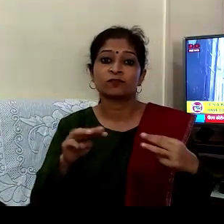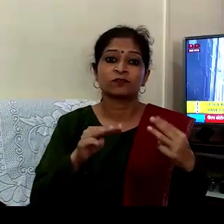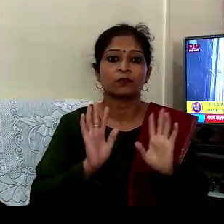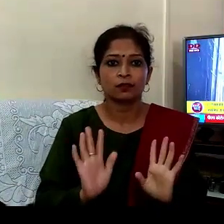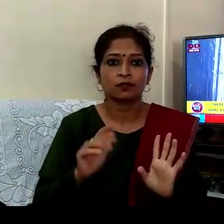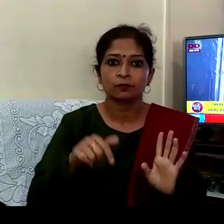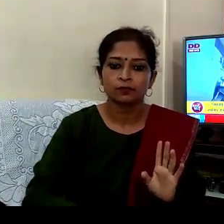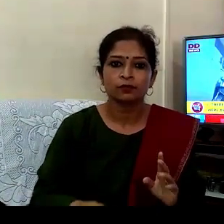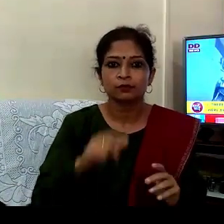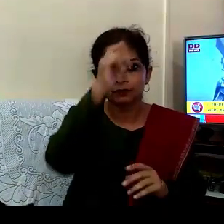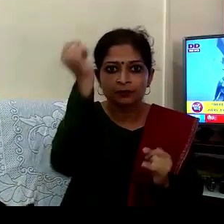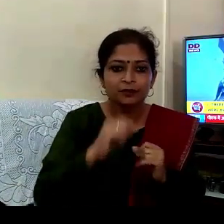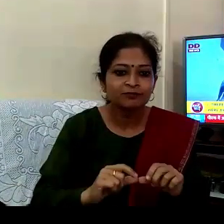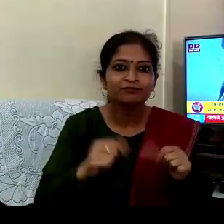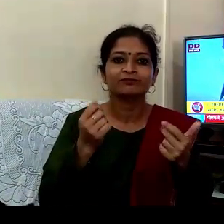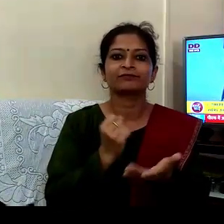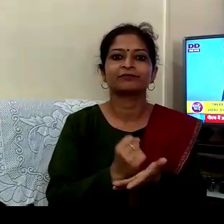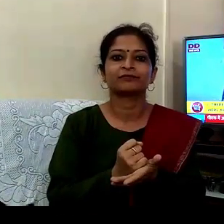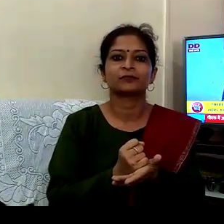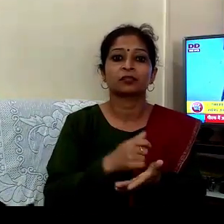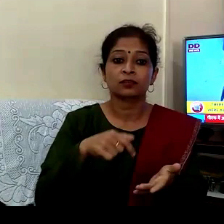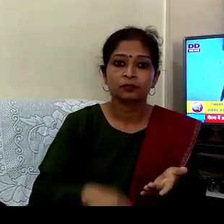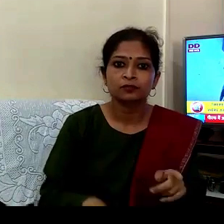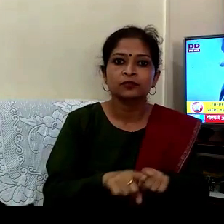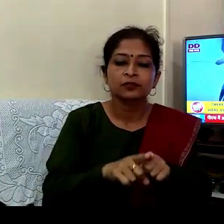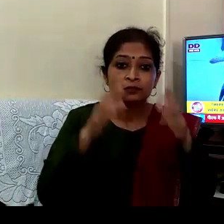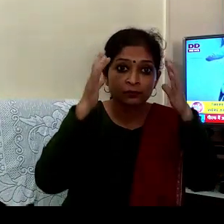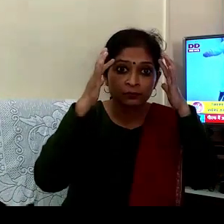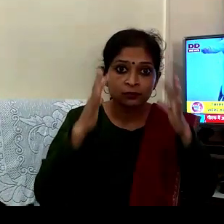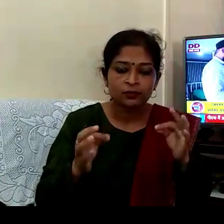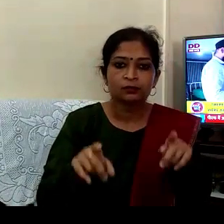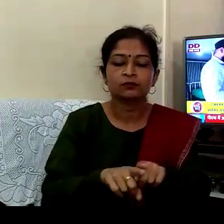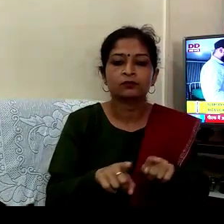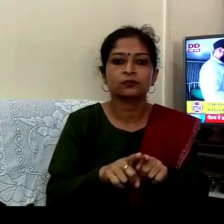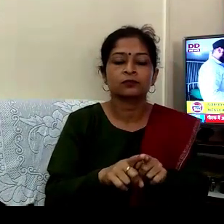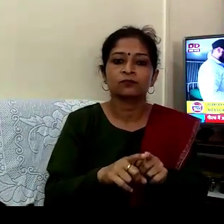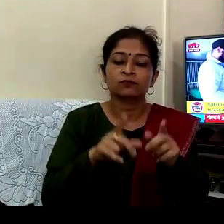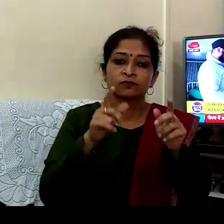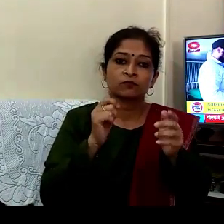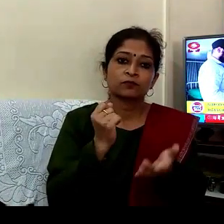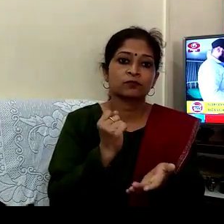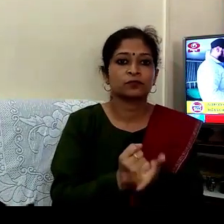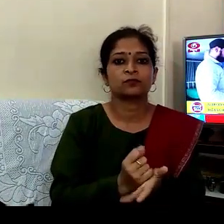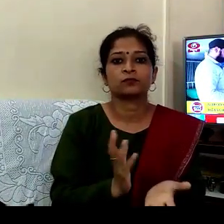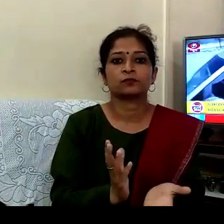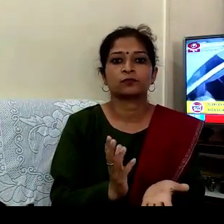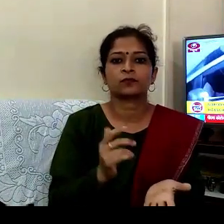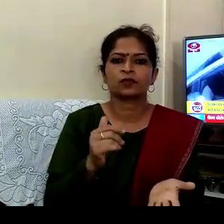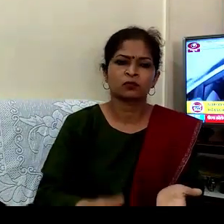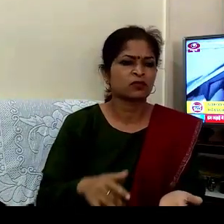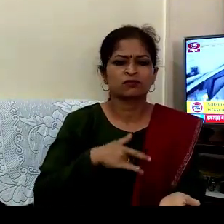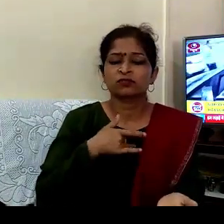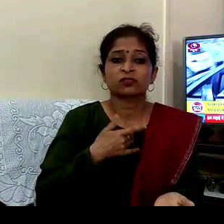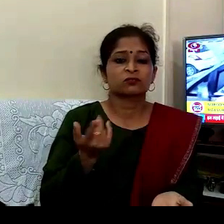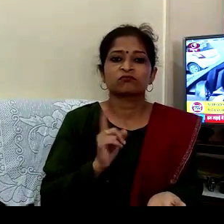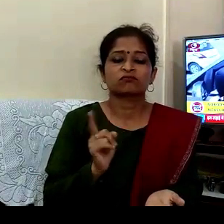اور اسی لیے یہ کٹھور قدم اٹھانے بہت آوشک تھے کسی کا من نہیں کرتا ہے ایسے